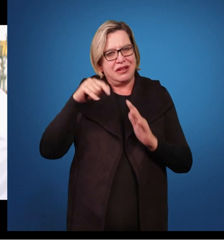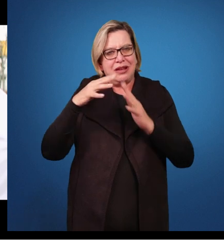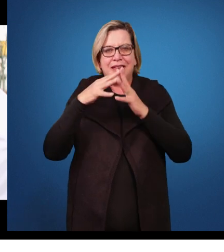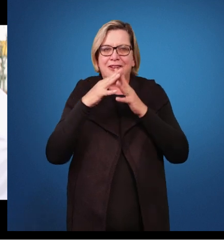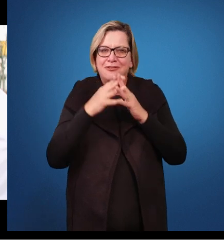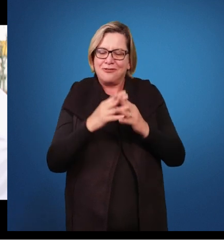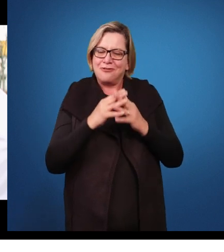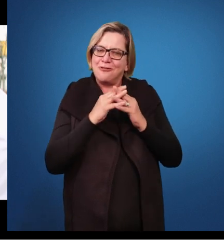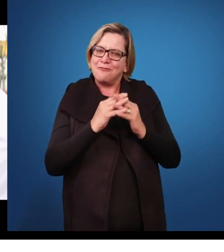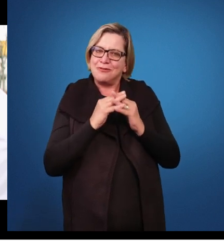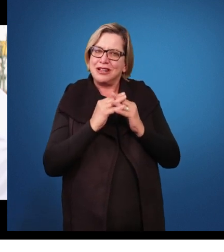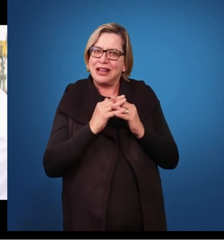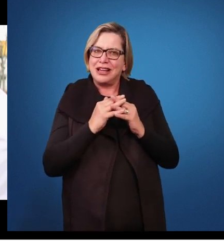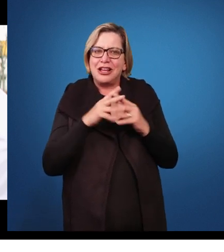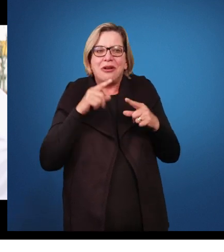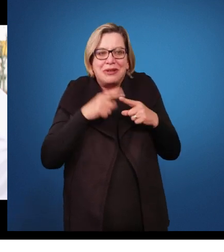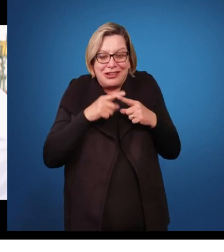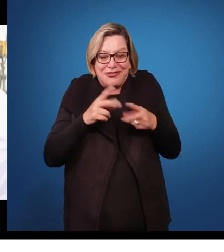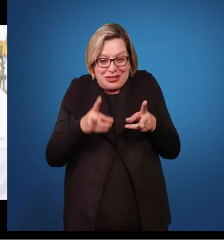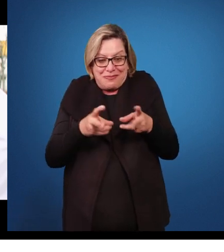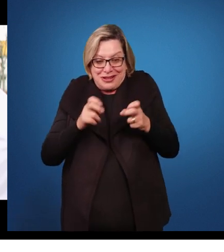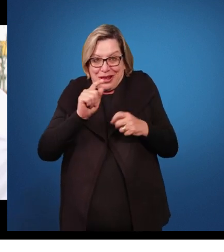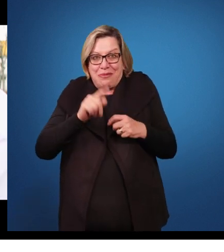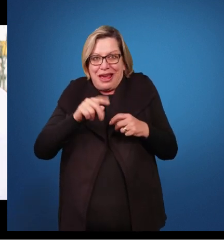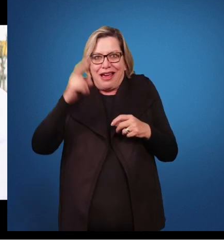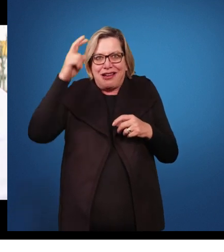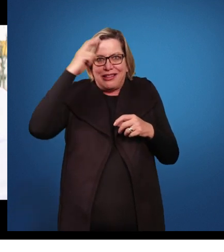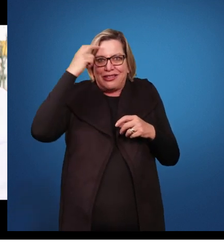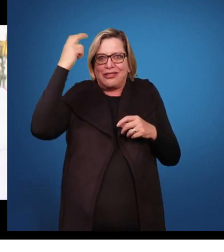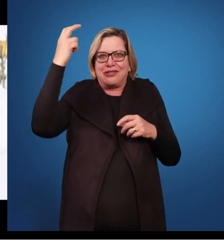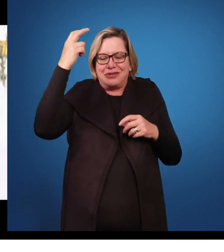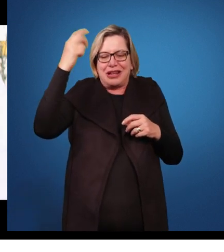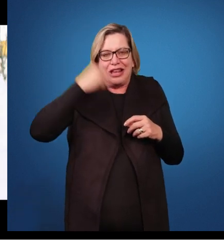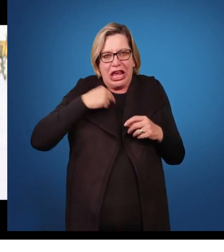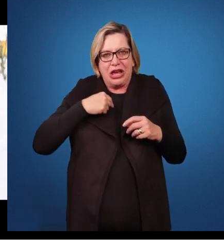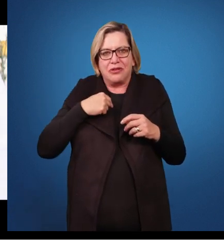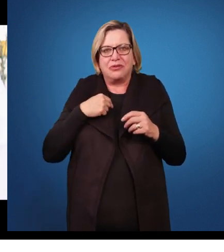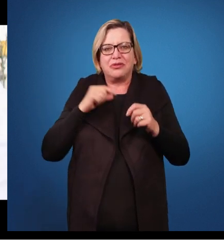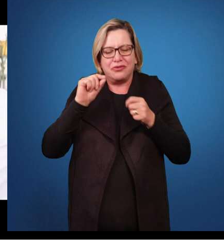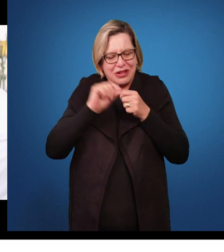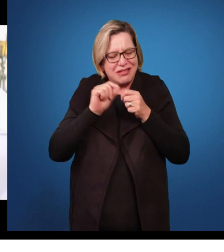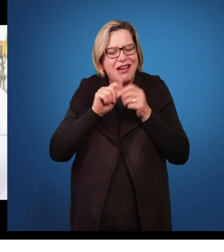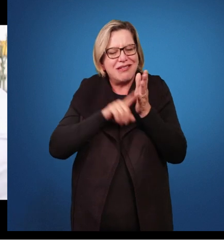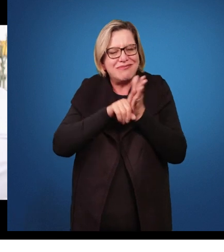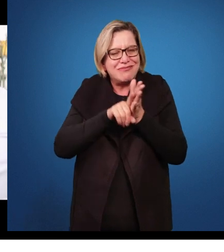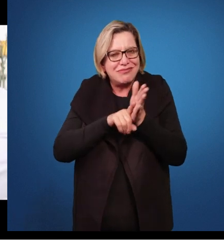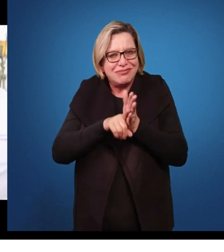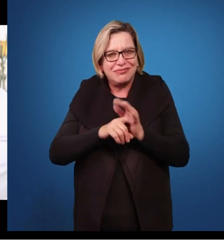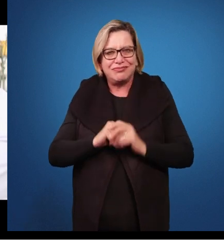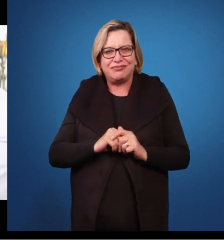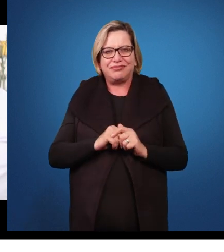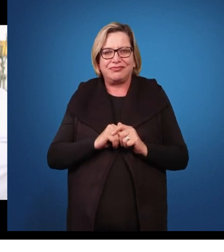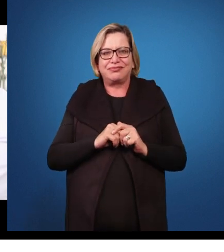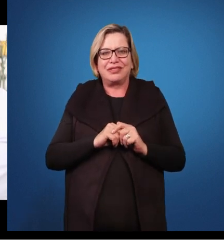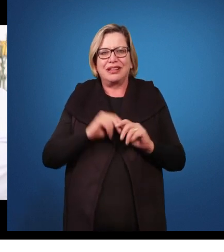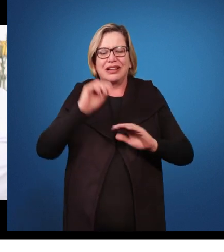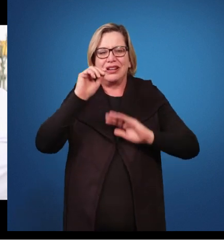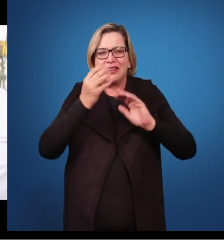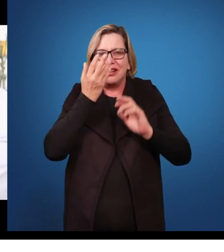vamos identificar essas crianças, eu tenho um trabalho que eu estou realizando sobre isso, né? Com as crianças dos centros de